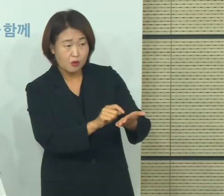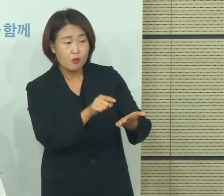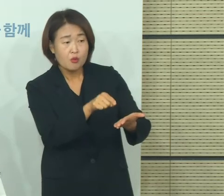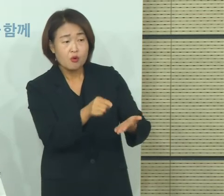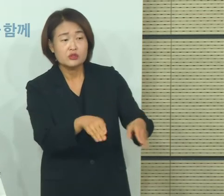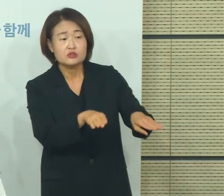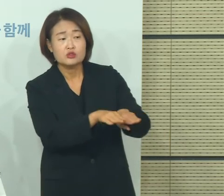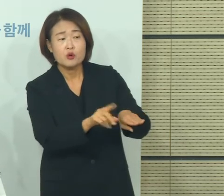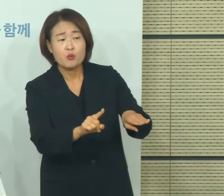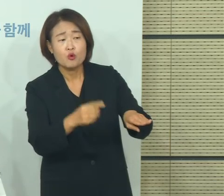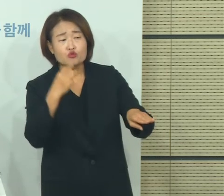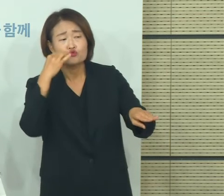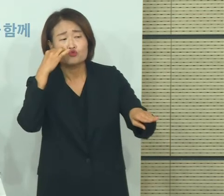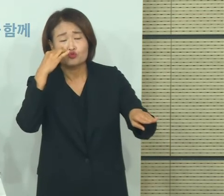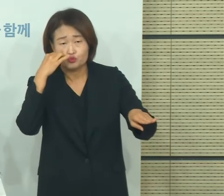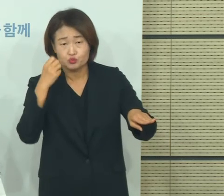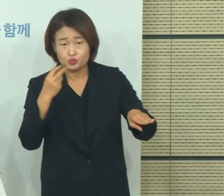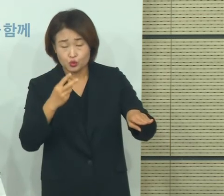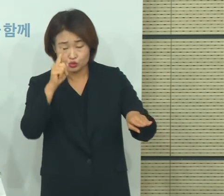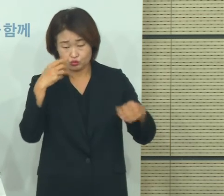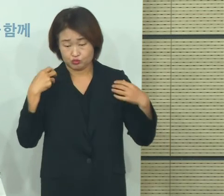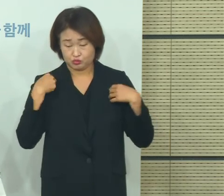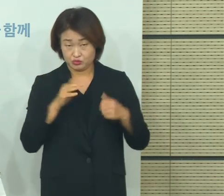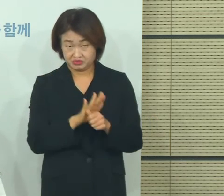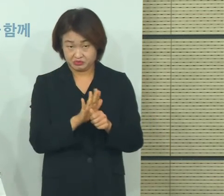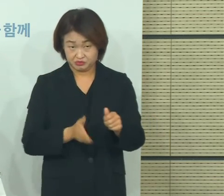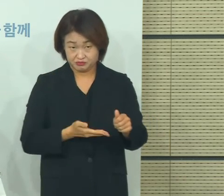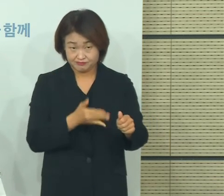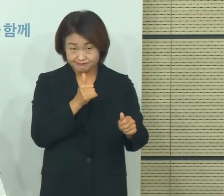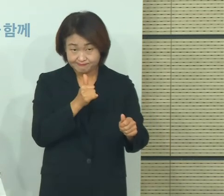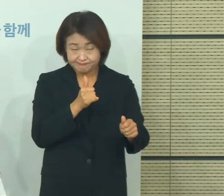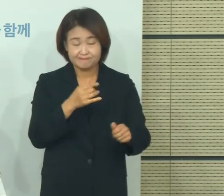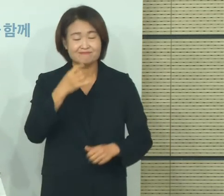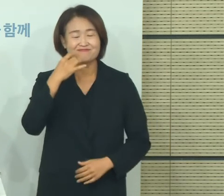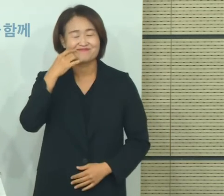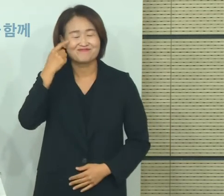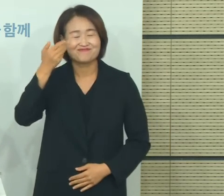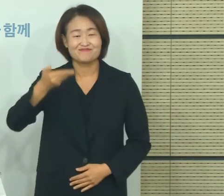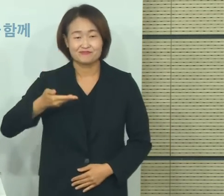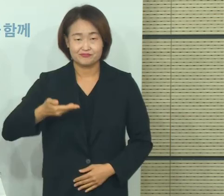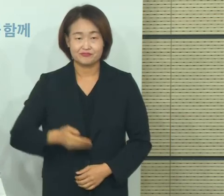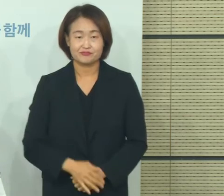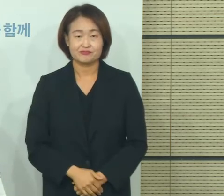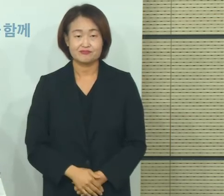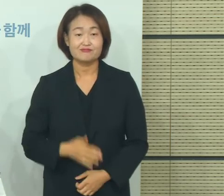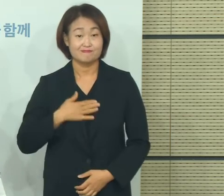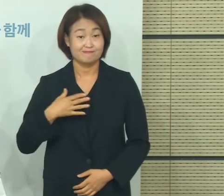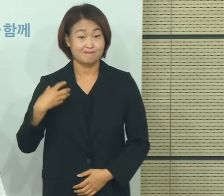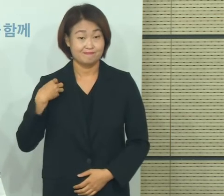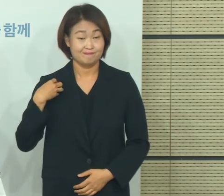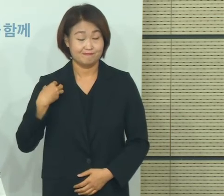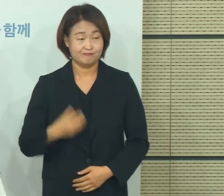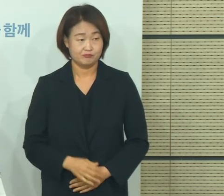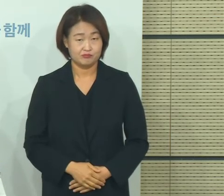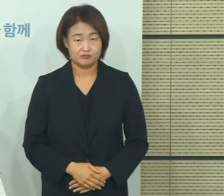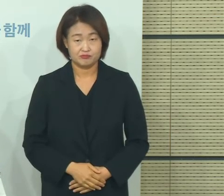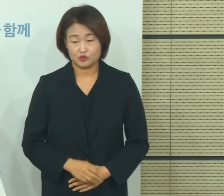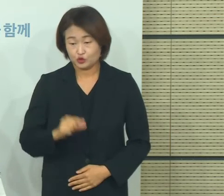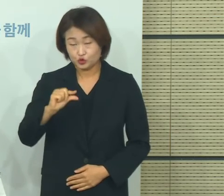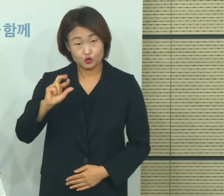사용 유도를 위한 정부 지원 방안이 있는지도 궁금합니다. 네 전략계획 반장입니다. 전자